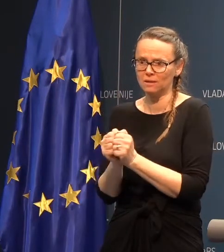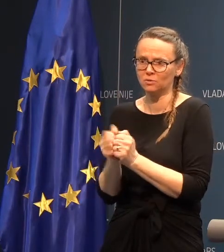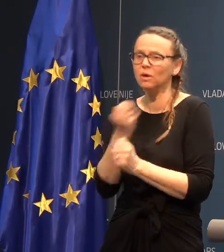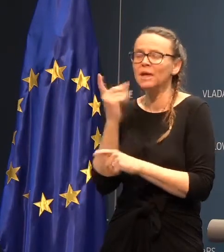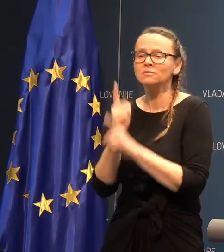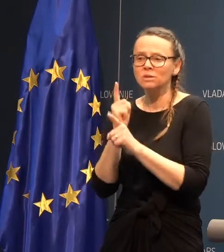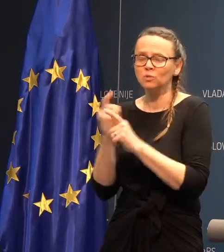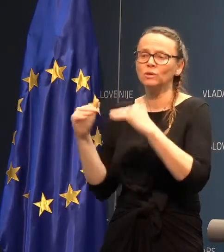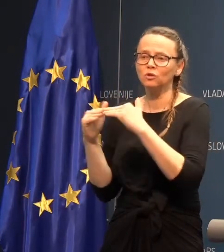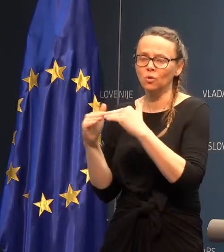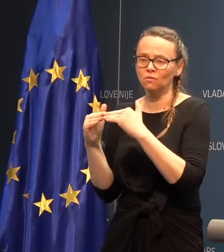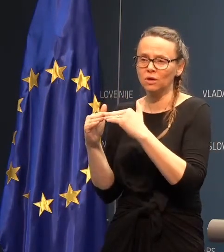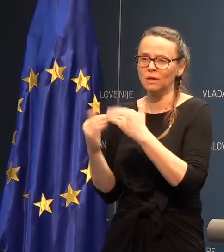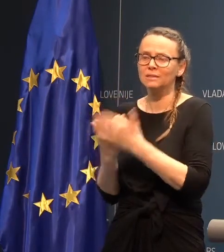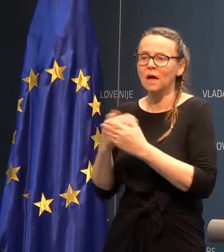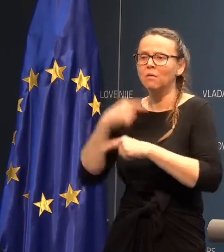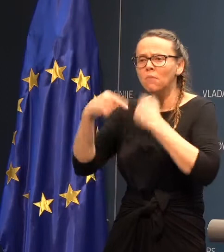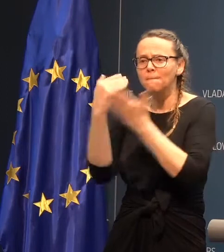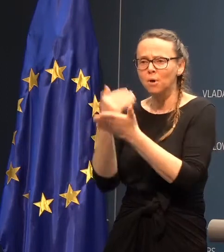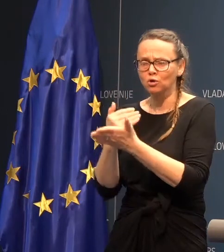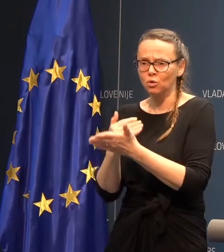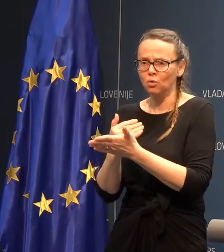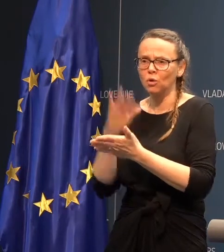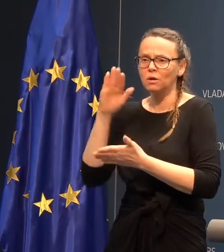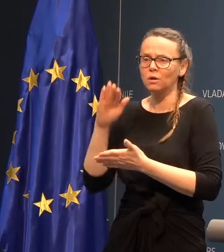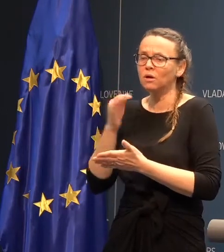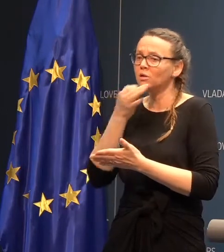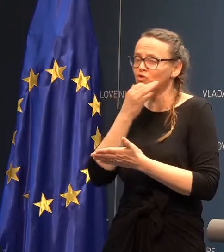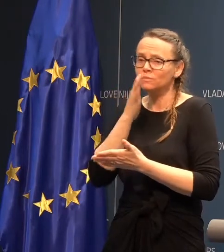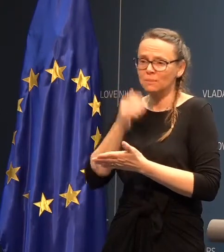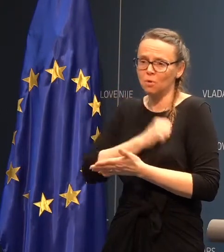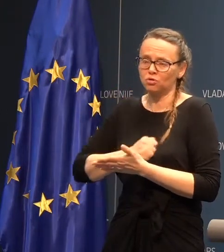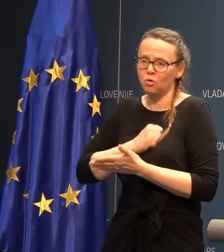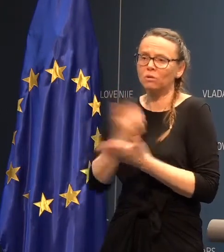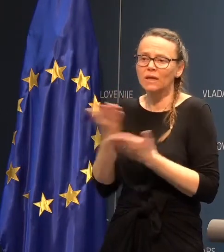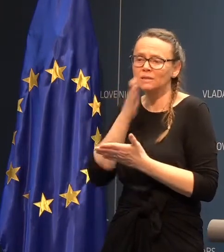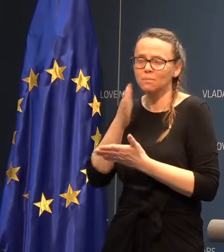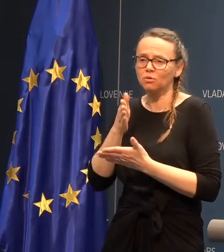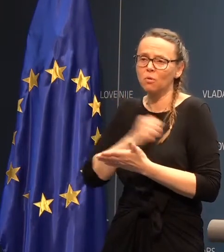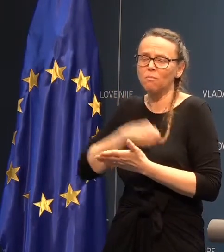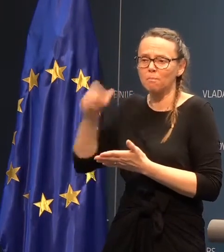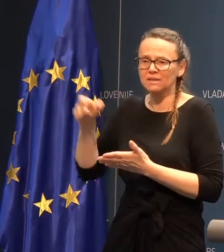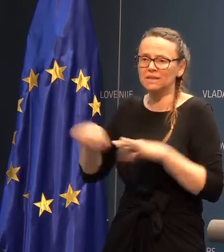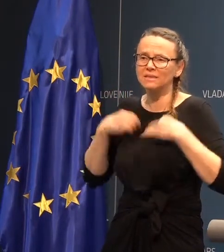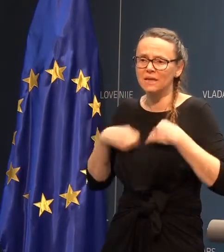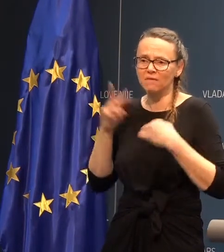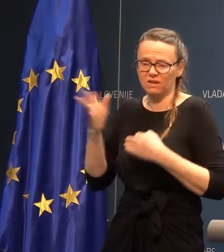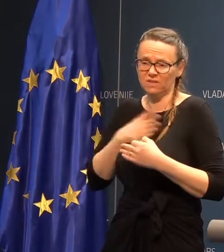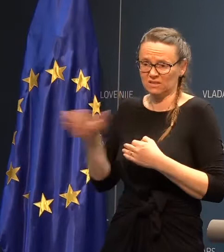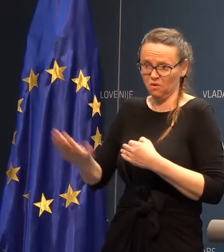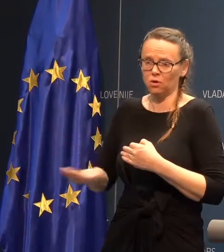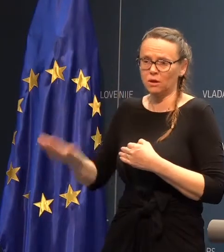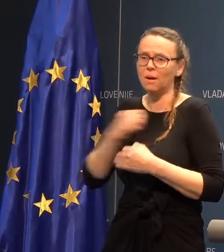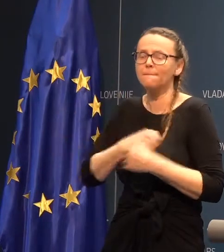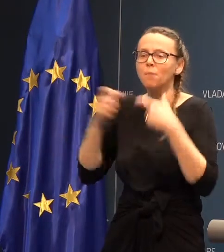tudi povorili za protokolje, na katerem, čim se v pacienti tudi je zdravil, ki se svoje regionalne pomeni, zdaj to